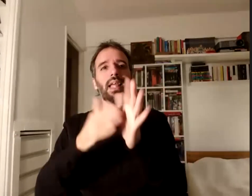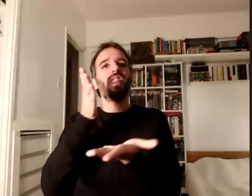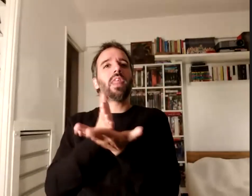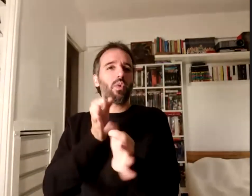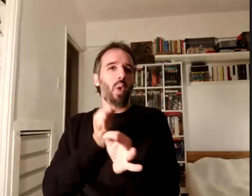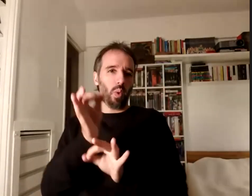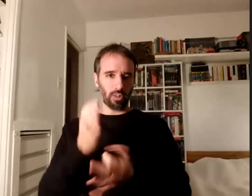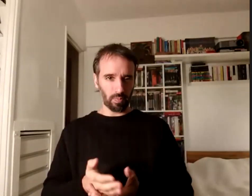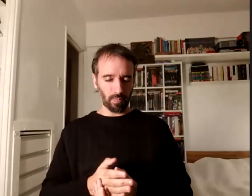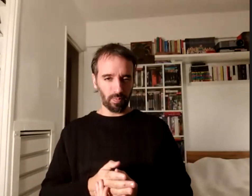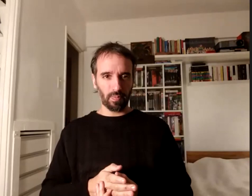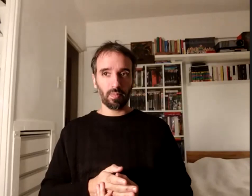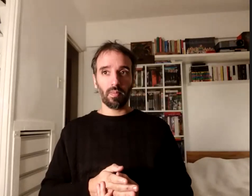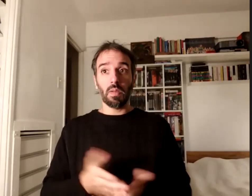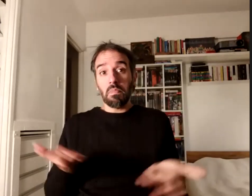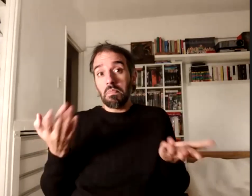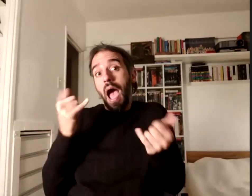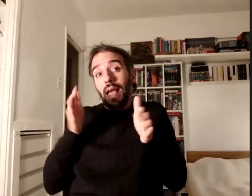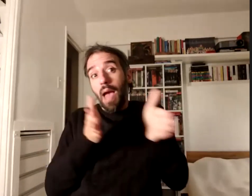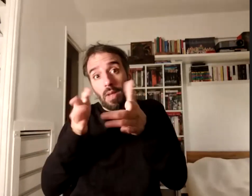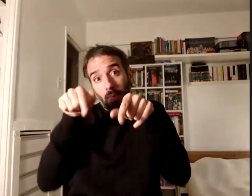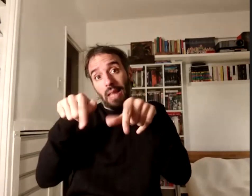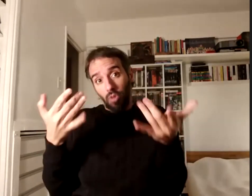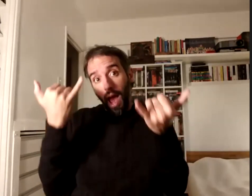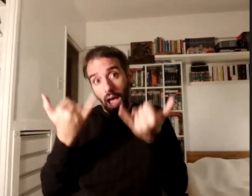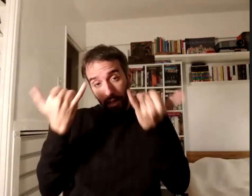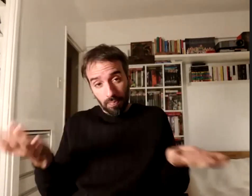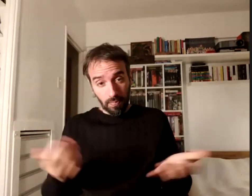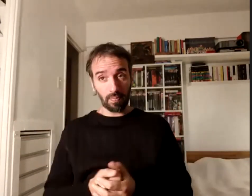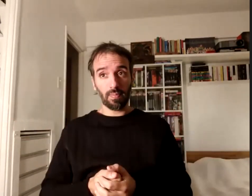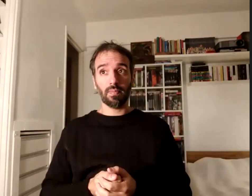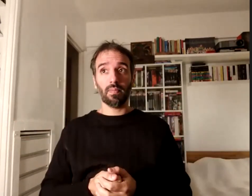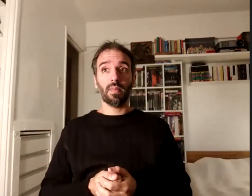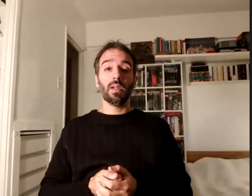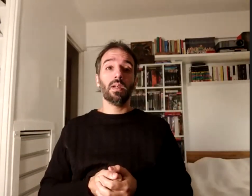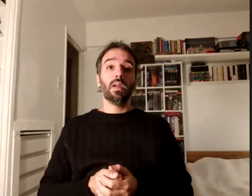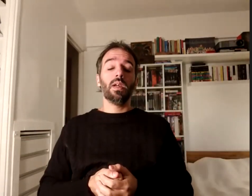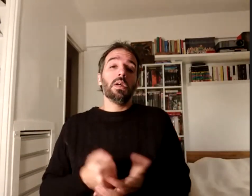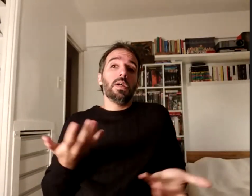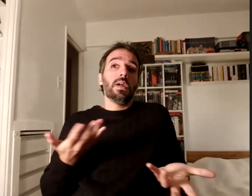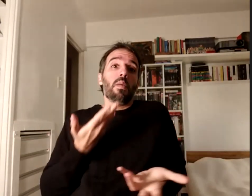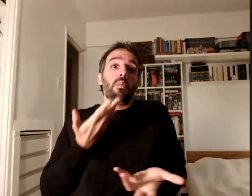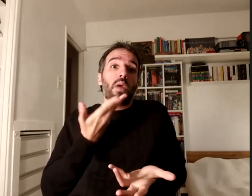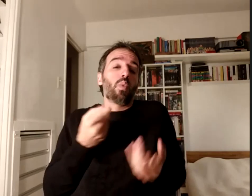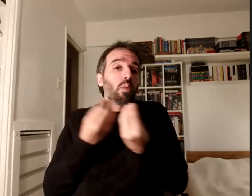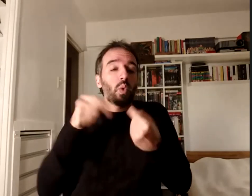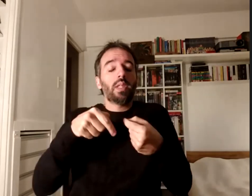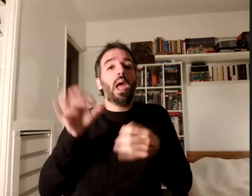bueno y hay caminos para eso entonces me gusta mucho que este proyecto de todo el equipo